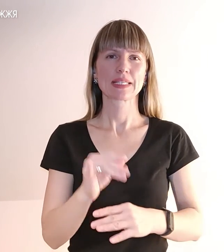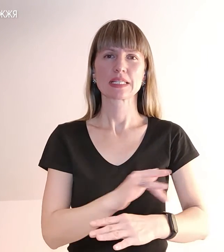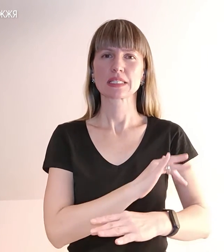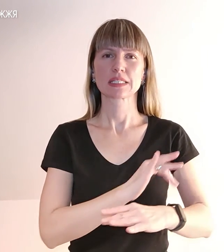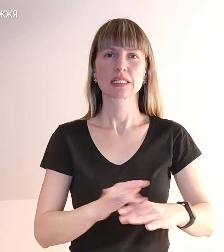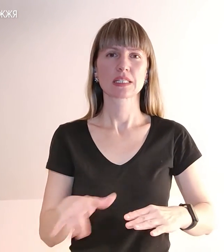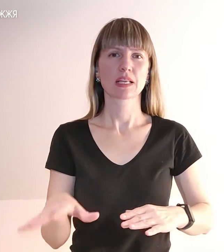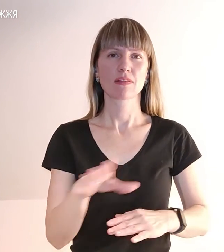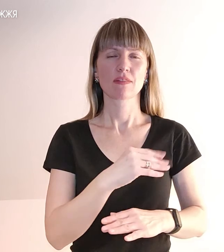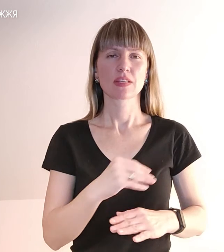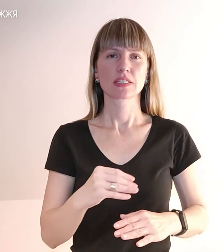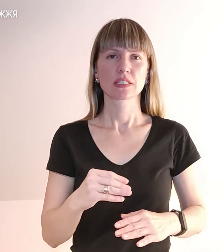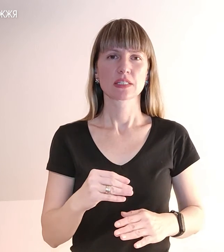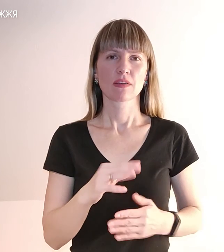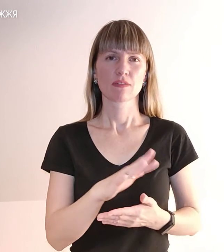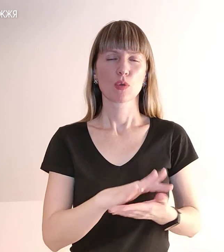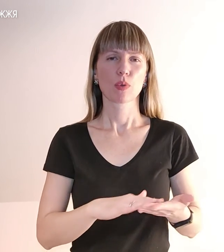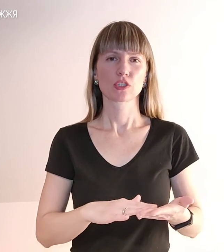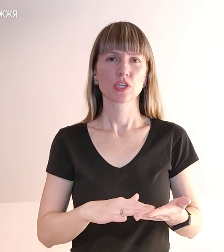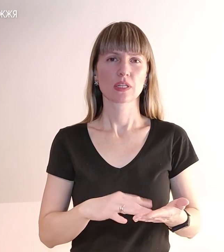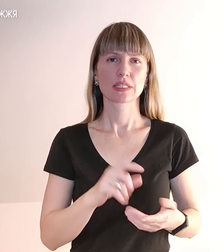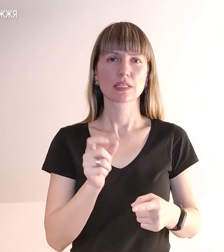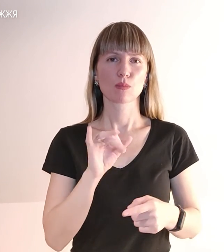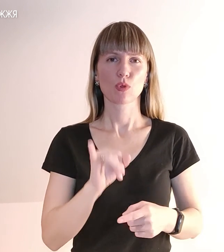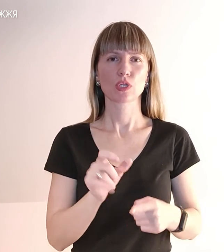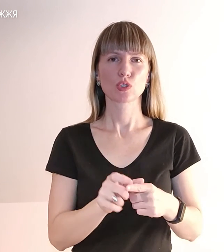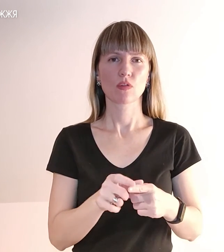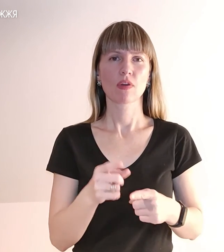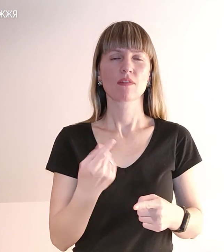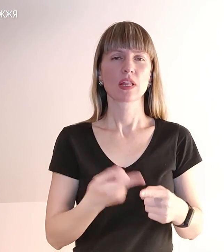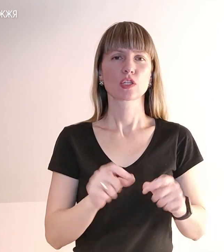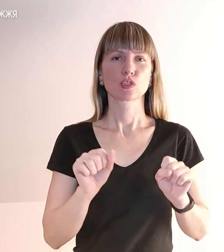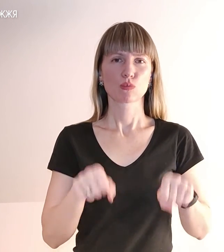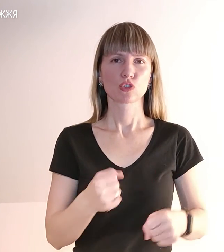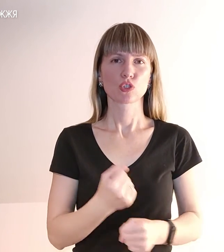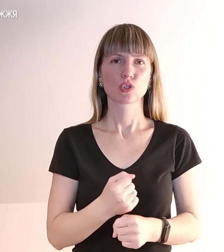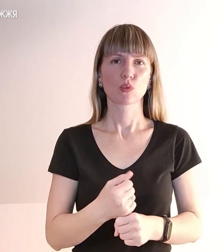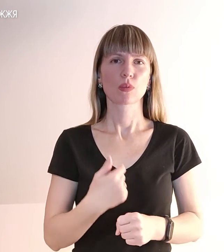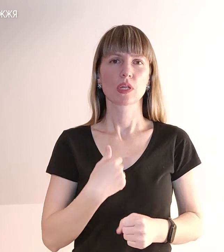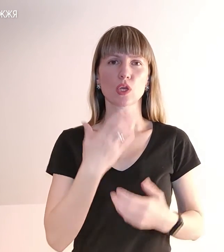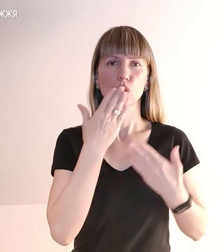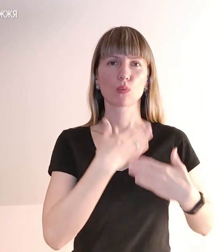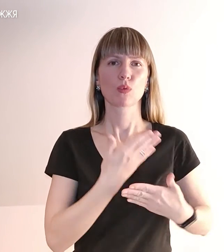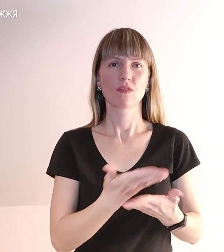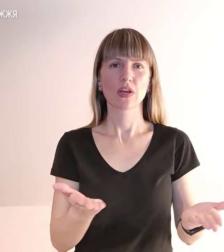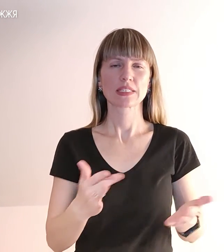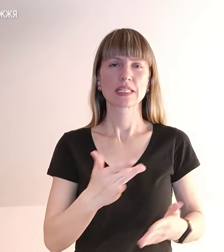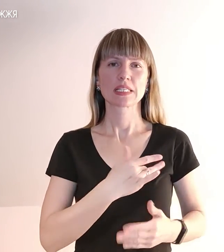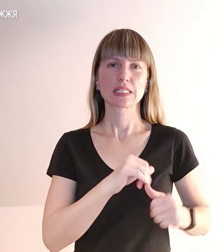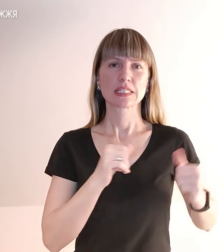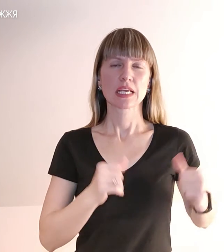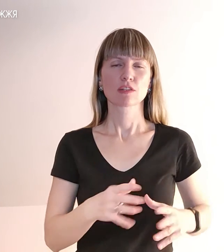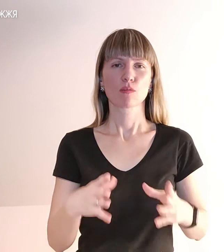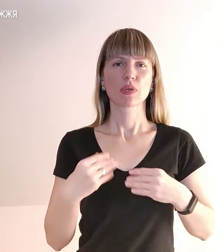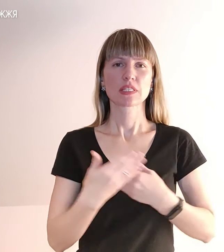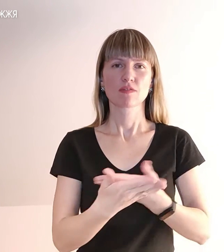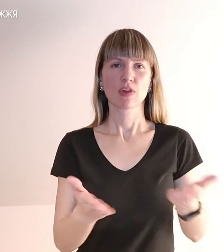і матірі, вибачайте. Але ви це зможете зробити. Я люблю вас і серцем з вами в Запоріжжя.